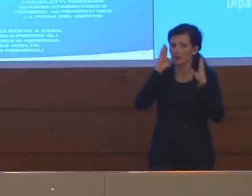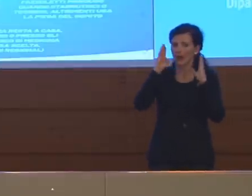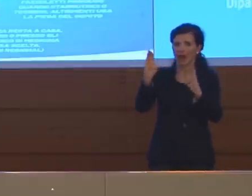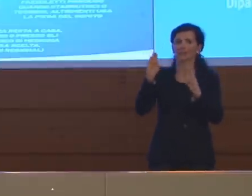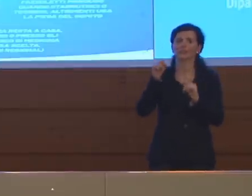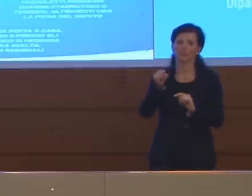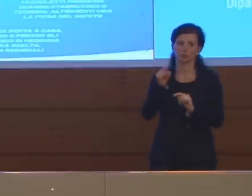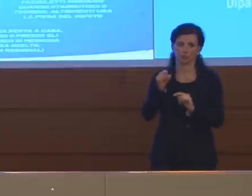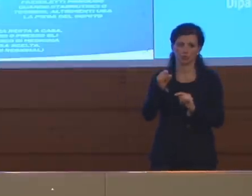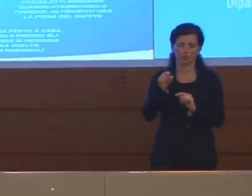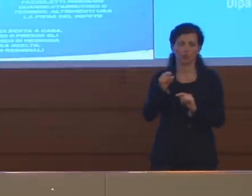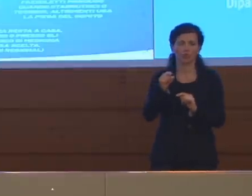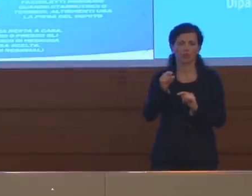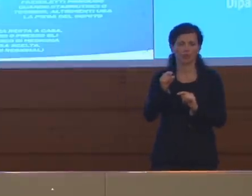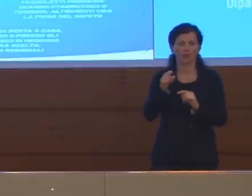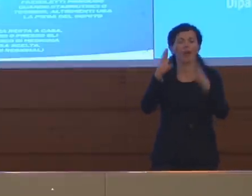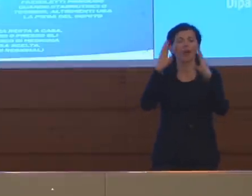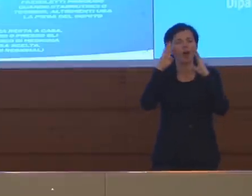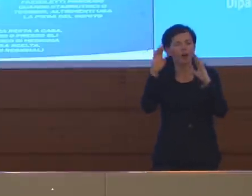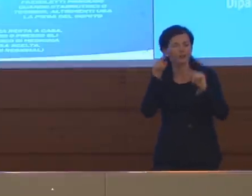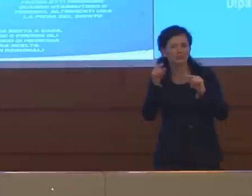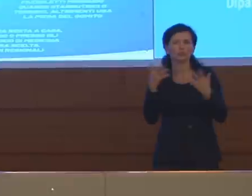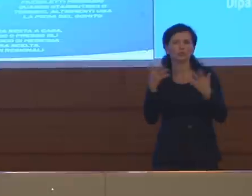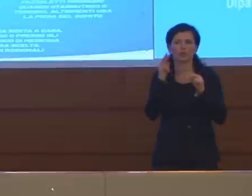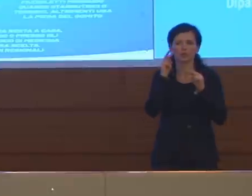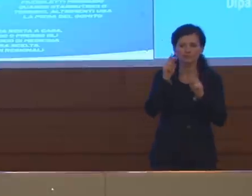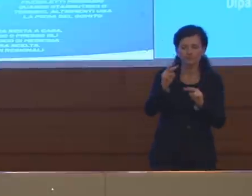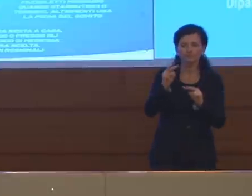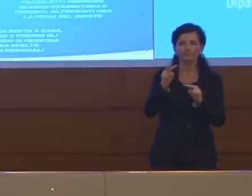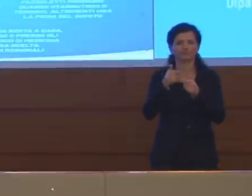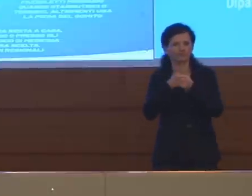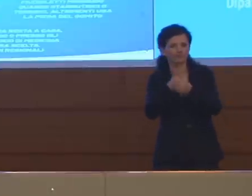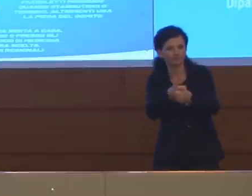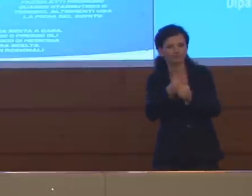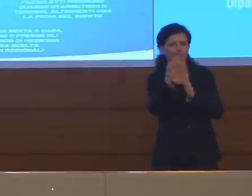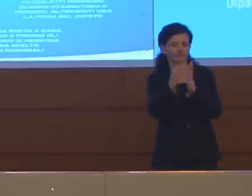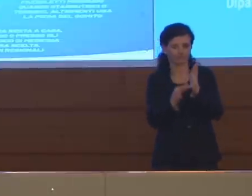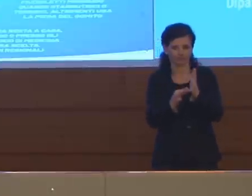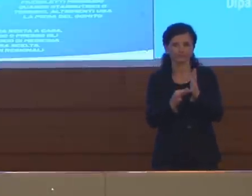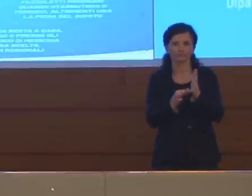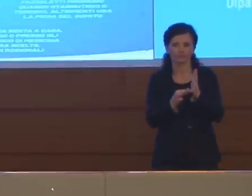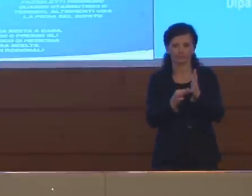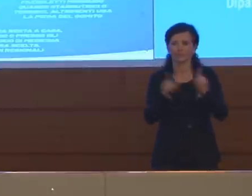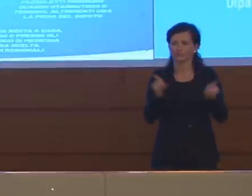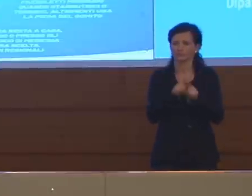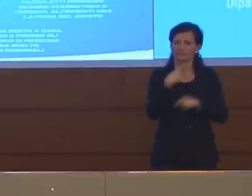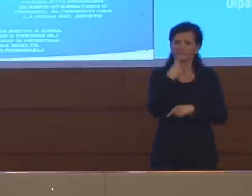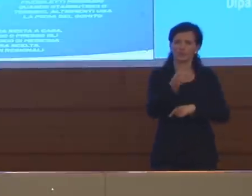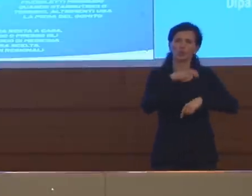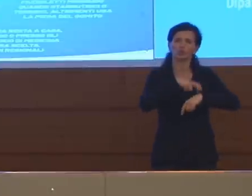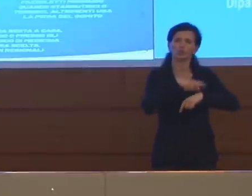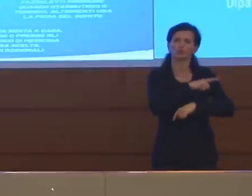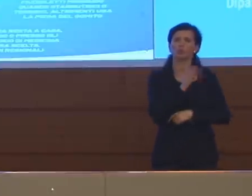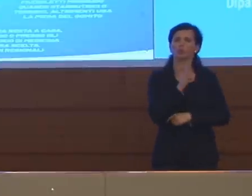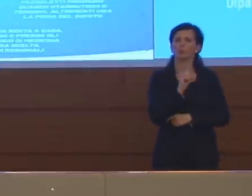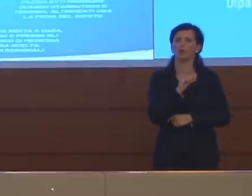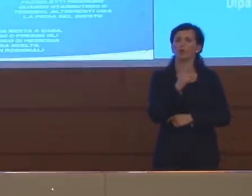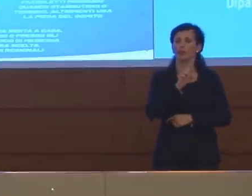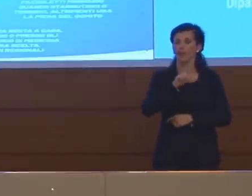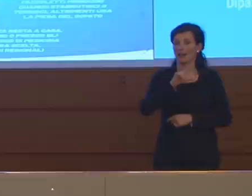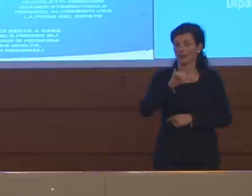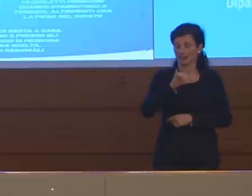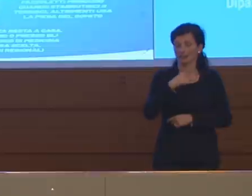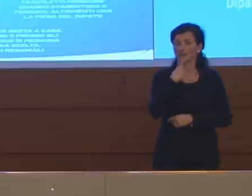e tutti gli indicatori che vengono utilizzati e che anche oggi il dottor Borrelli ha riportato, per esempio,